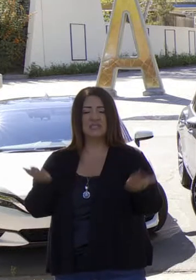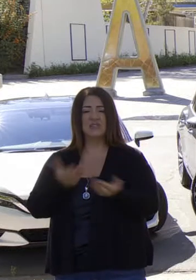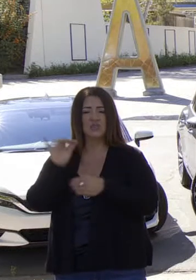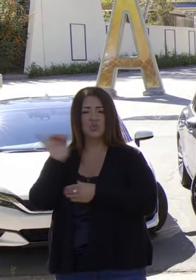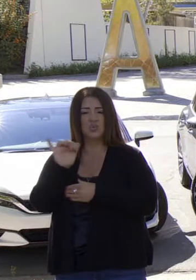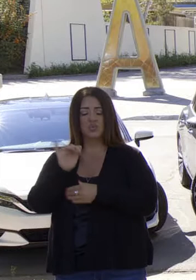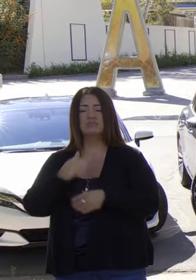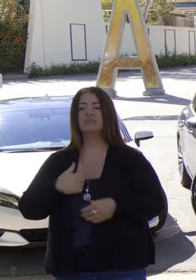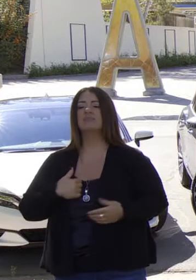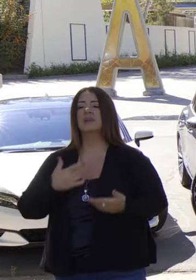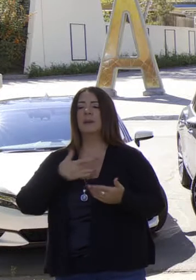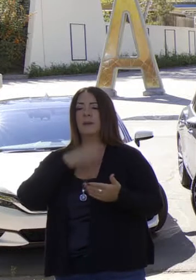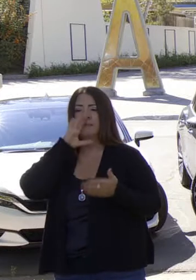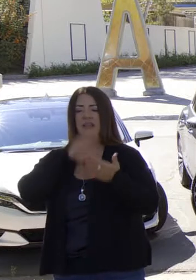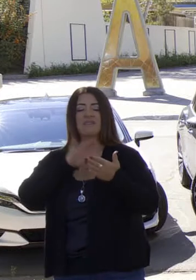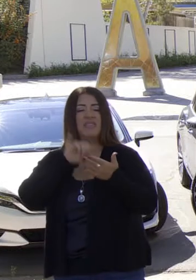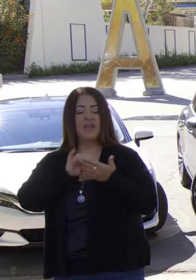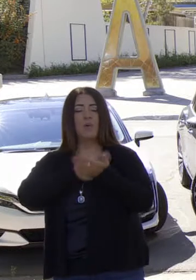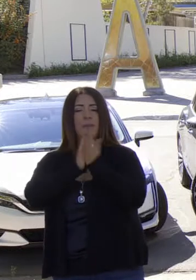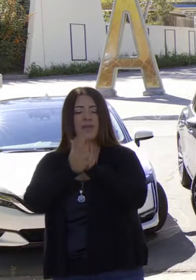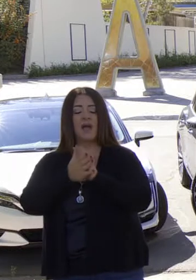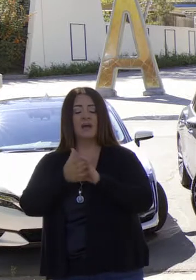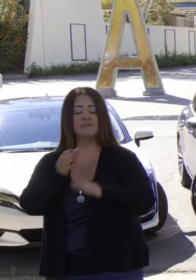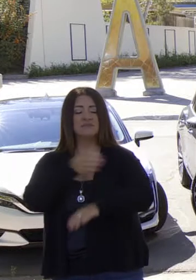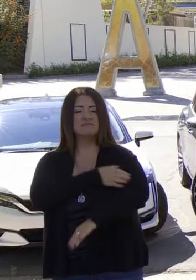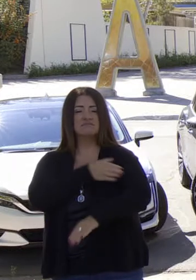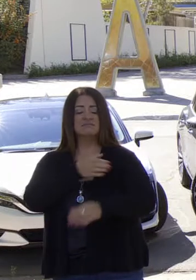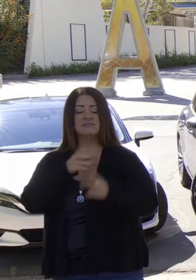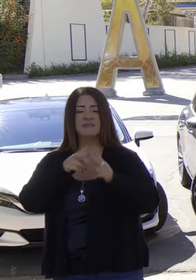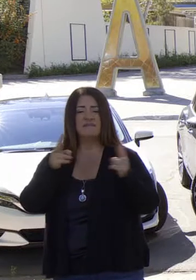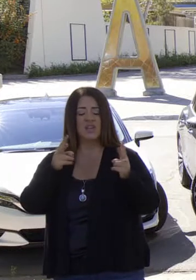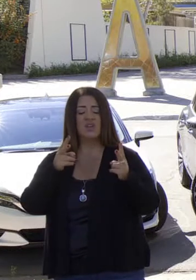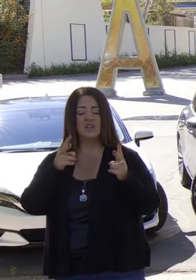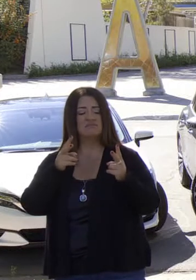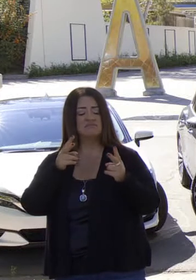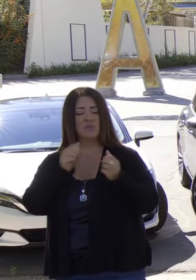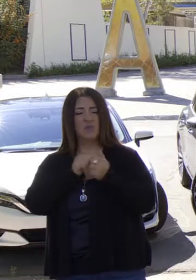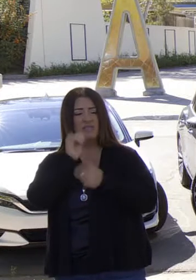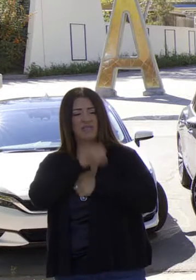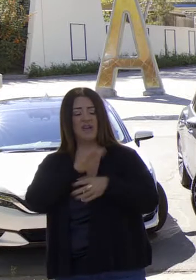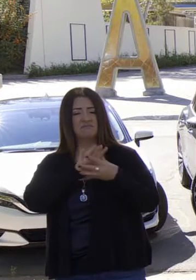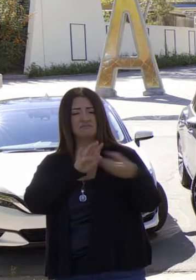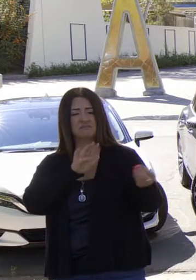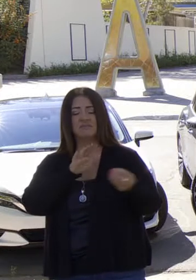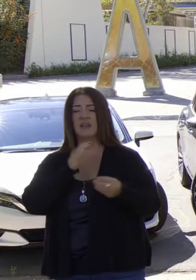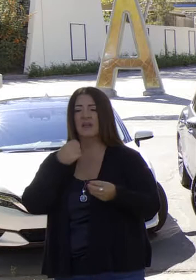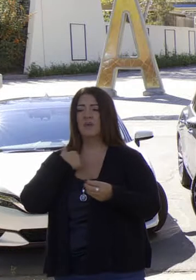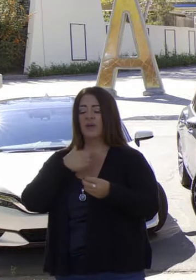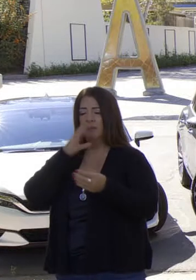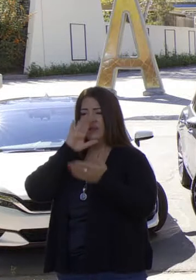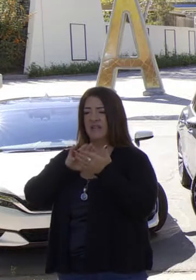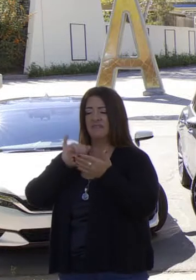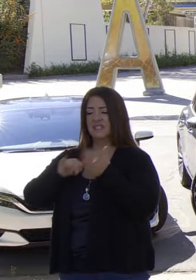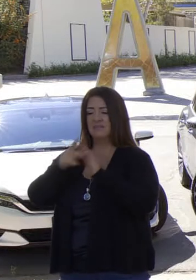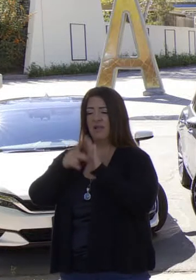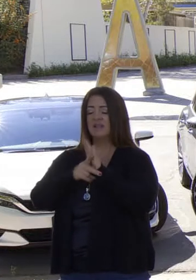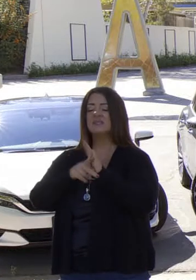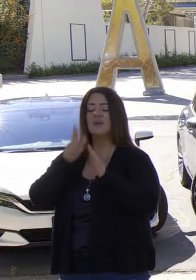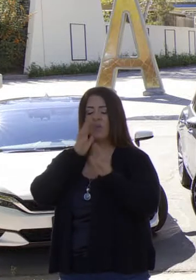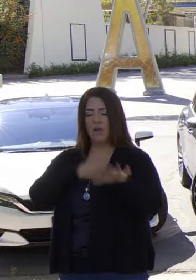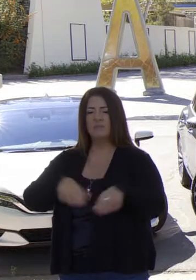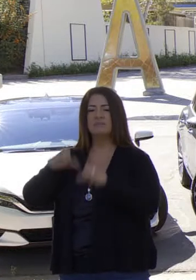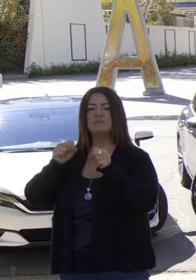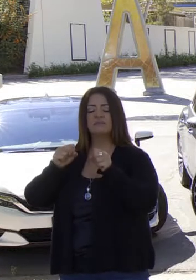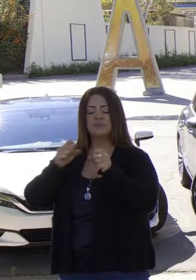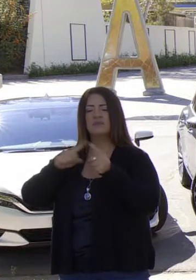tipo de norma. Creemos en el poder de la duplicación y creemos en el poder de adaptación y